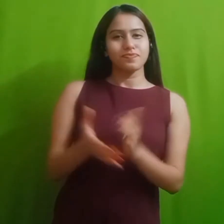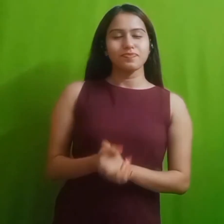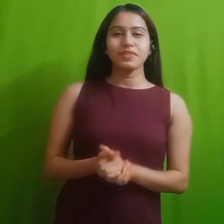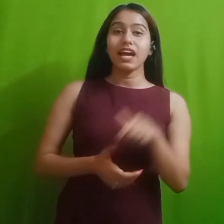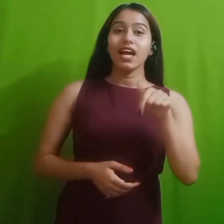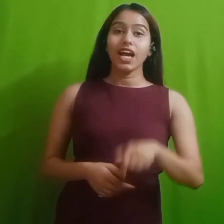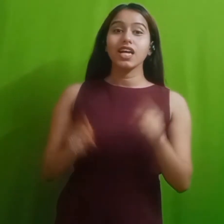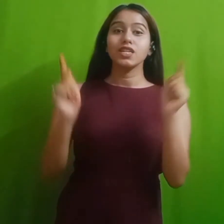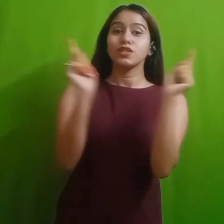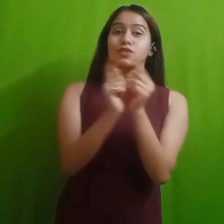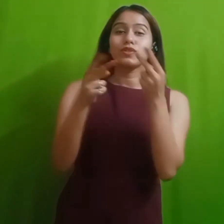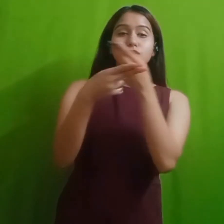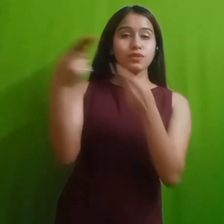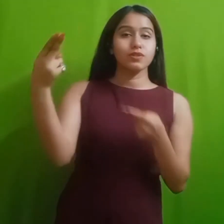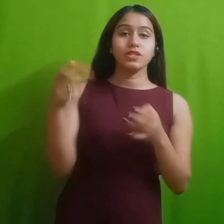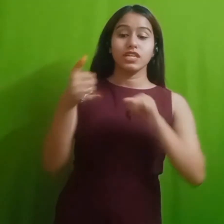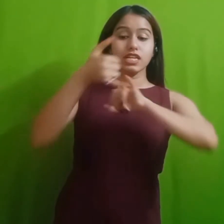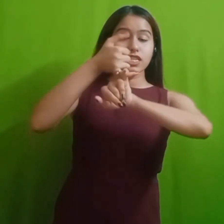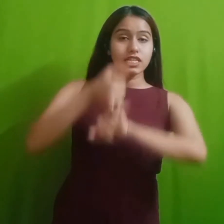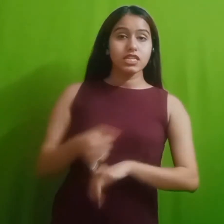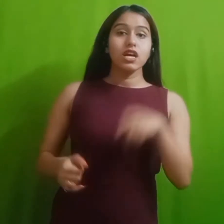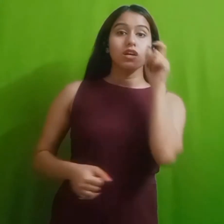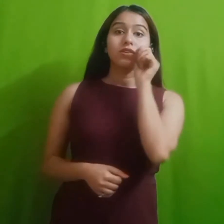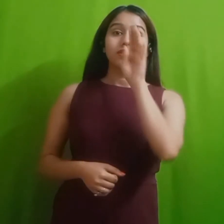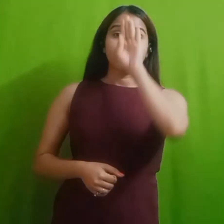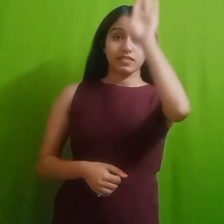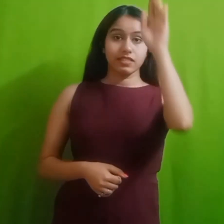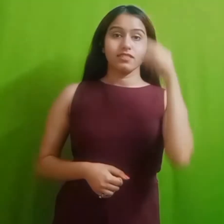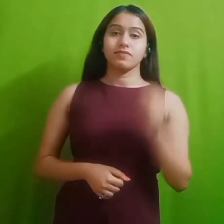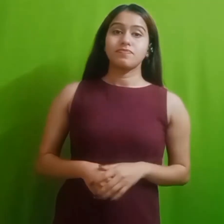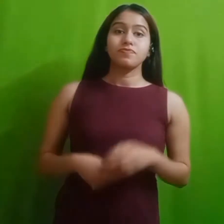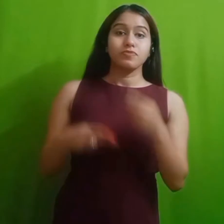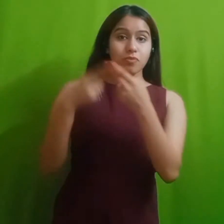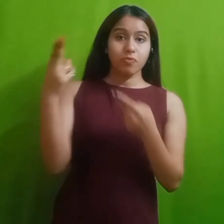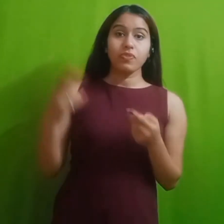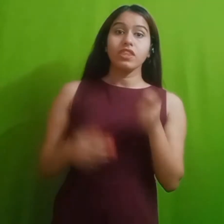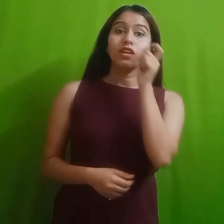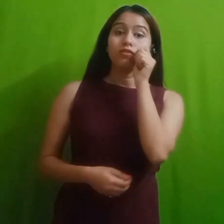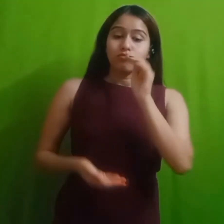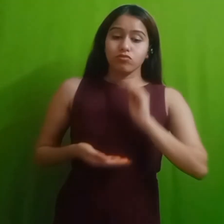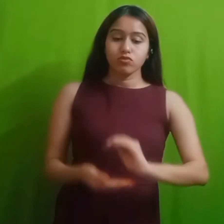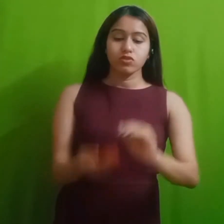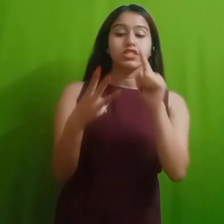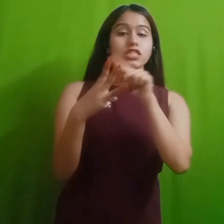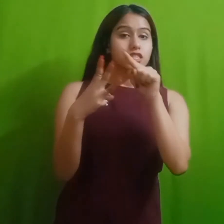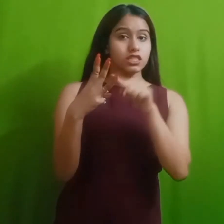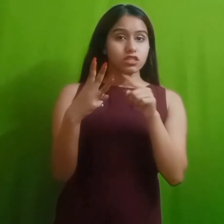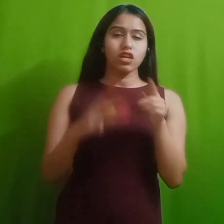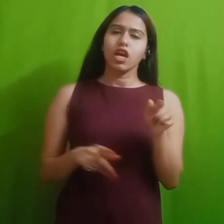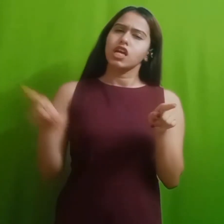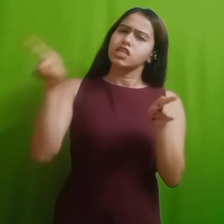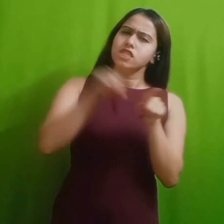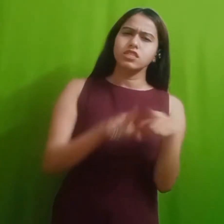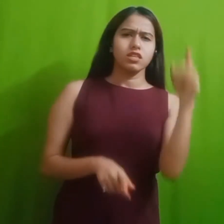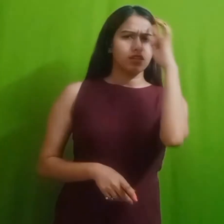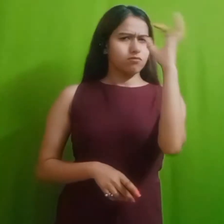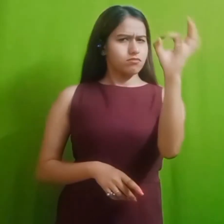जिनके तीन बेटे थे तीन राजकुमारों में बराबर बुद्धी रहे तीनों में वो ख्षमता हो कि वक्त आने पर चाहे जो राजा बने